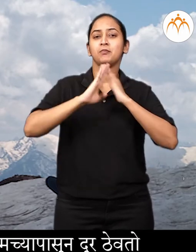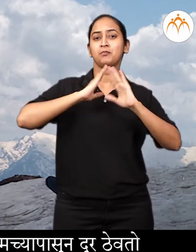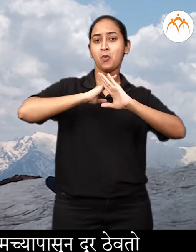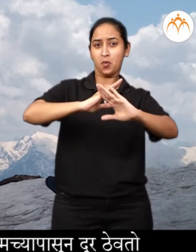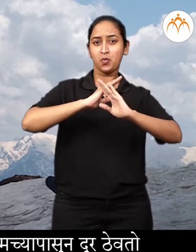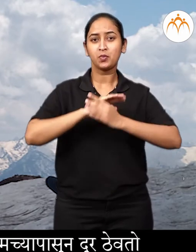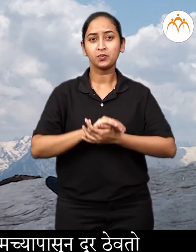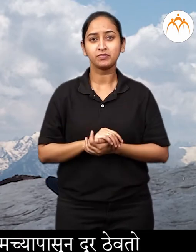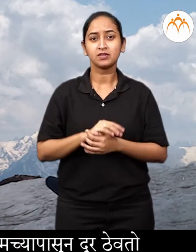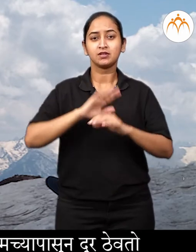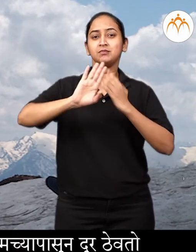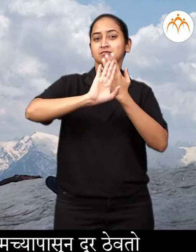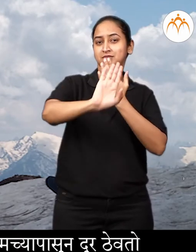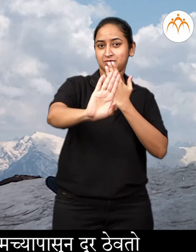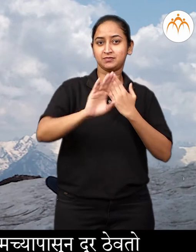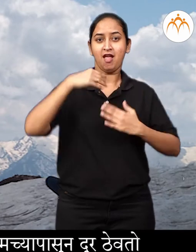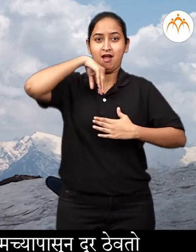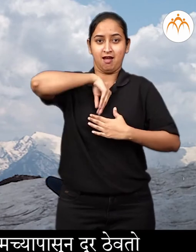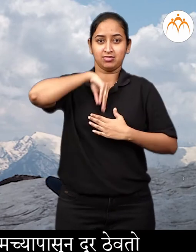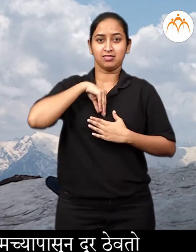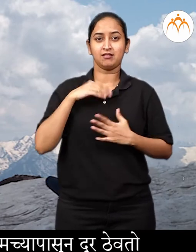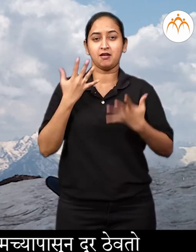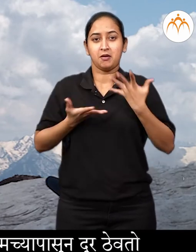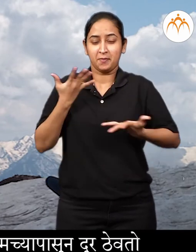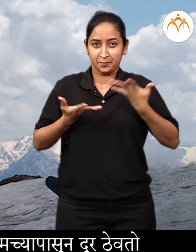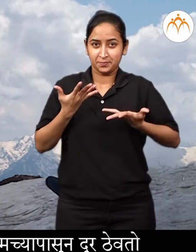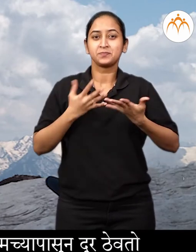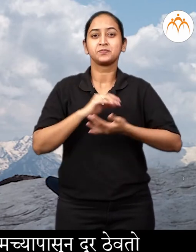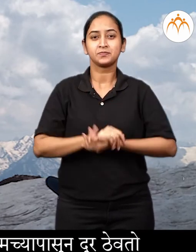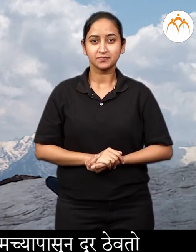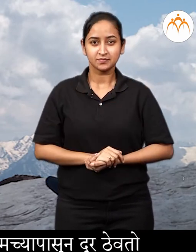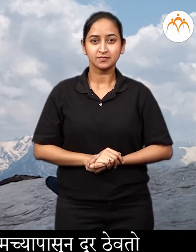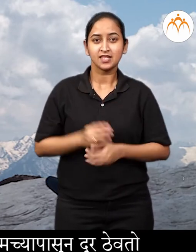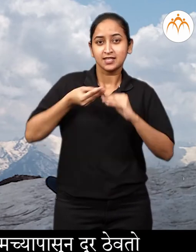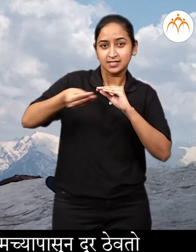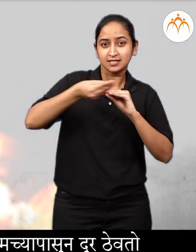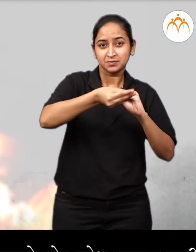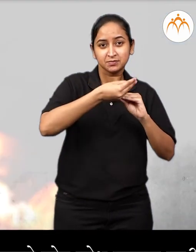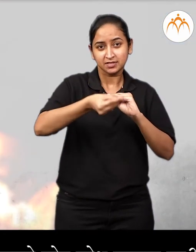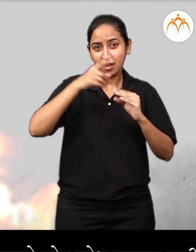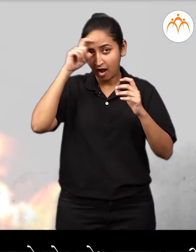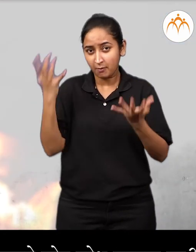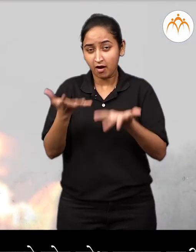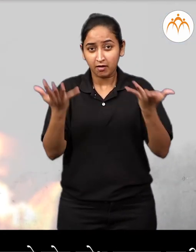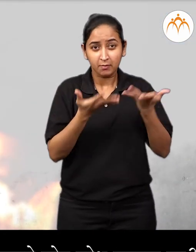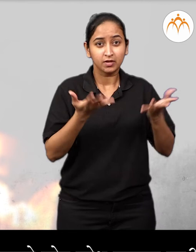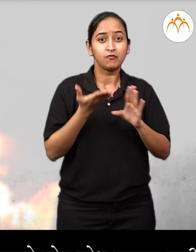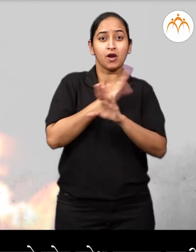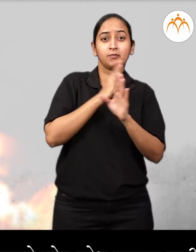थंडीला तुमचा बसुन दूर ठेवतो त्या मुले तुमी उबदार रहता तुमी तुमचा आसपास उष्णता निर्मान